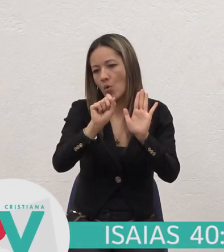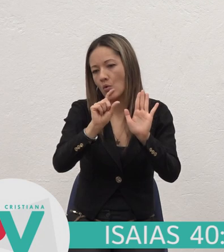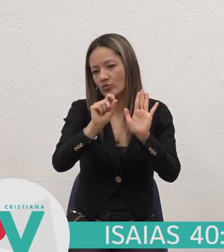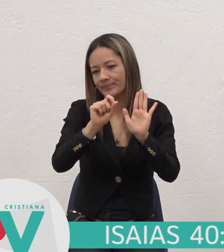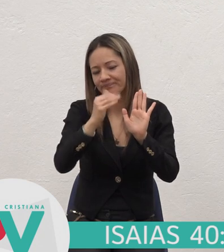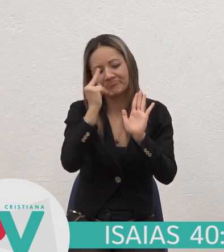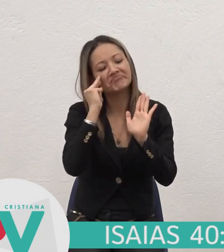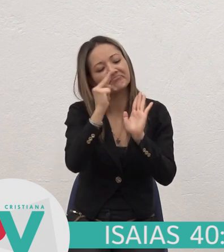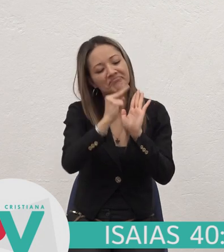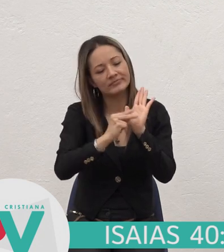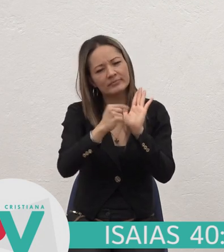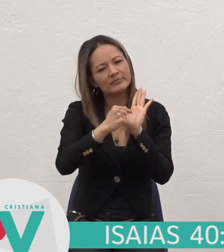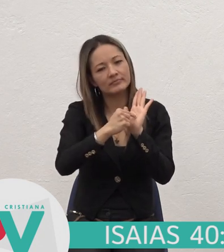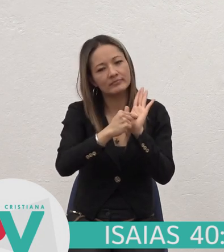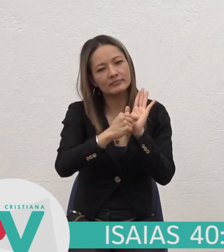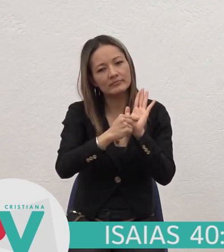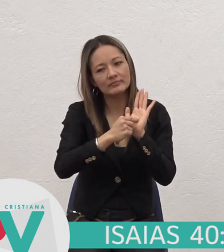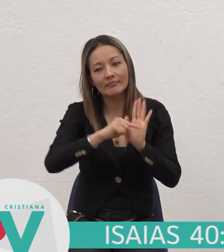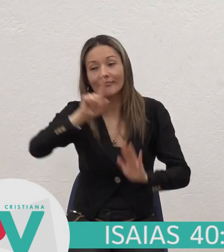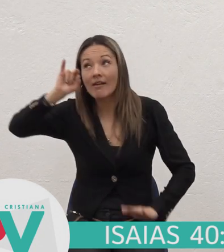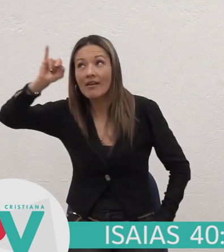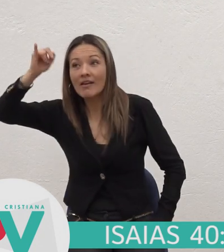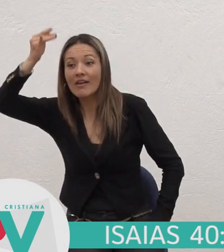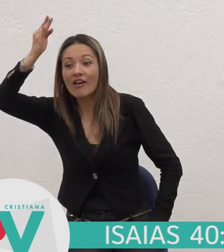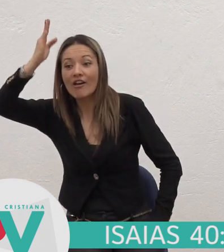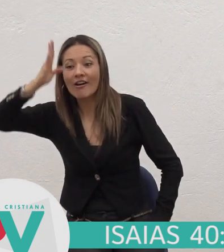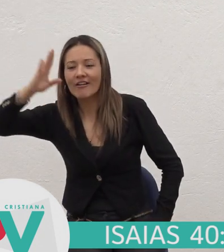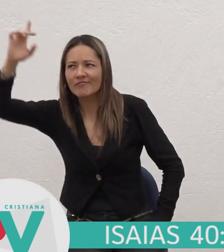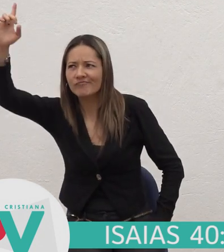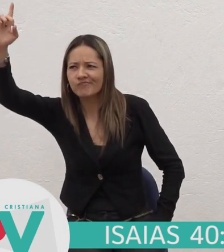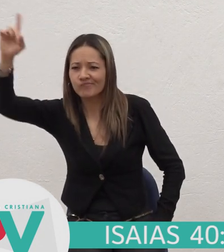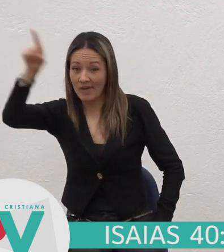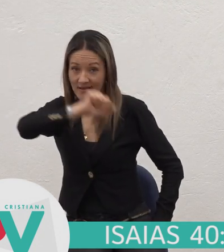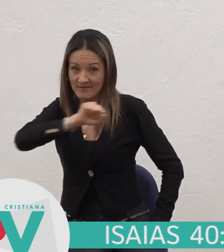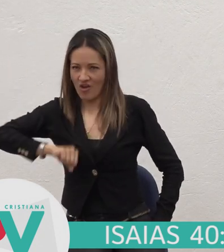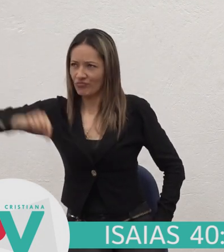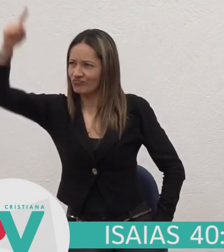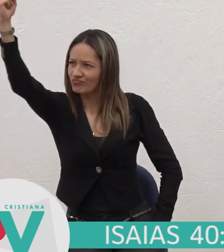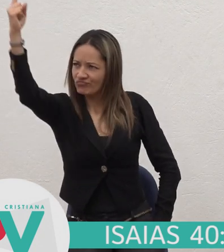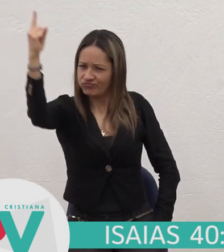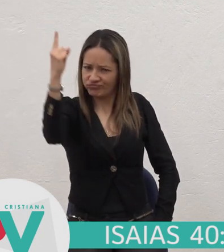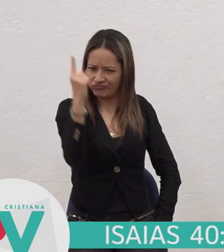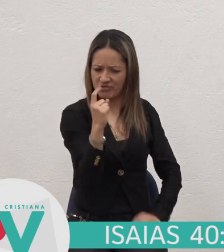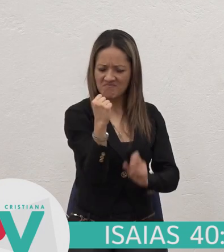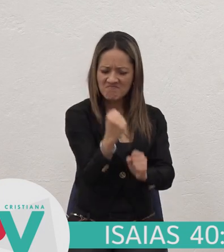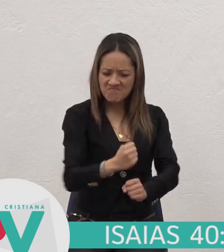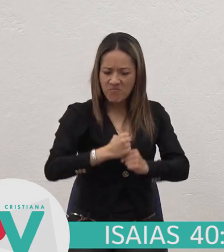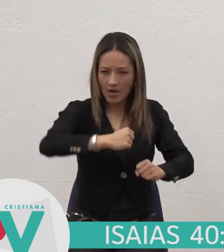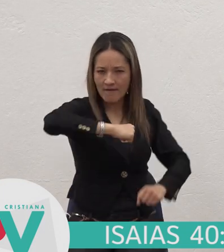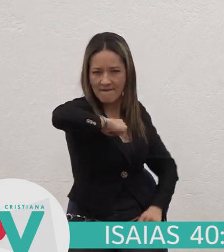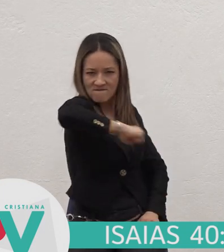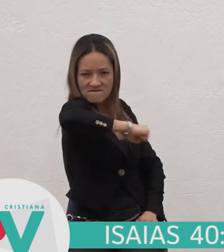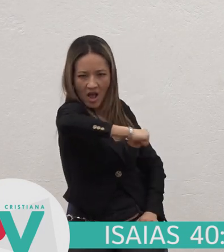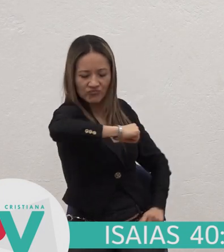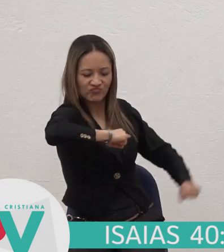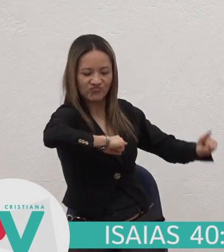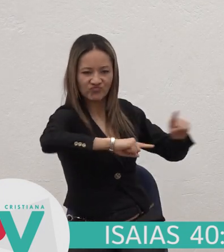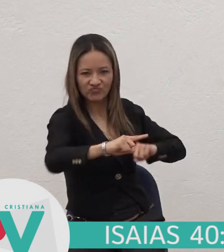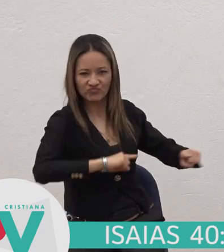He aquí Que Jehová El Señor Vendrá con poder Su brazo señoreará He aquí Que su recompensa